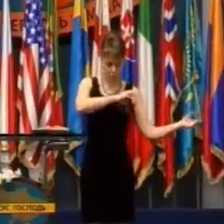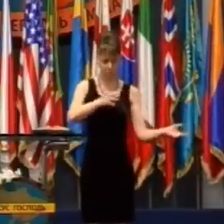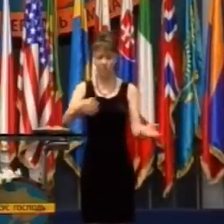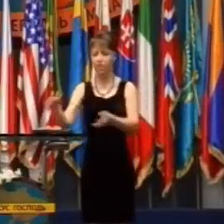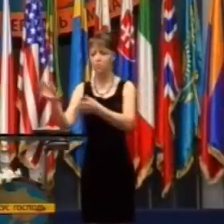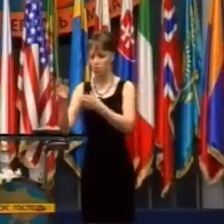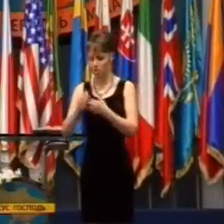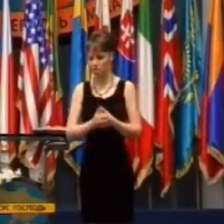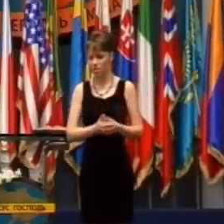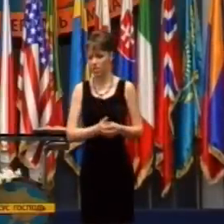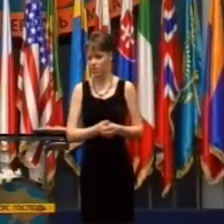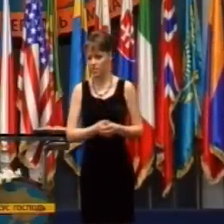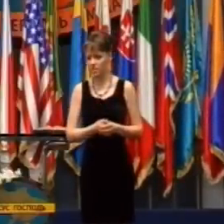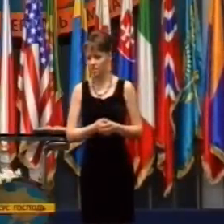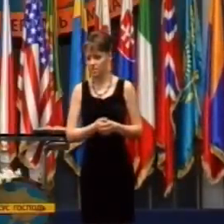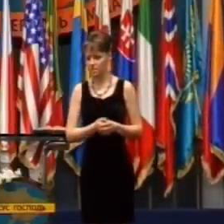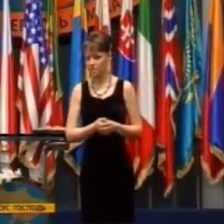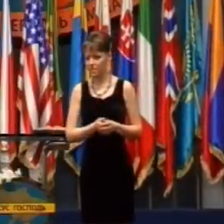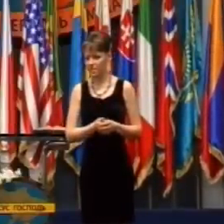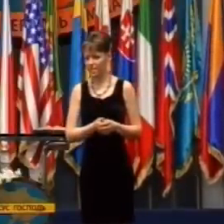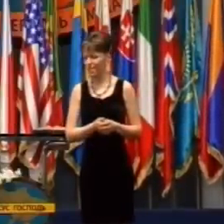Vymrštilo ju to z auta